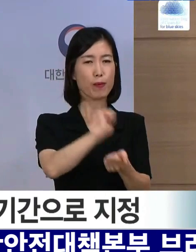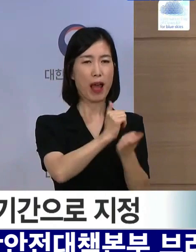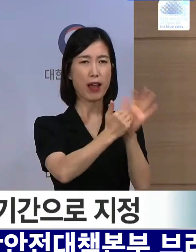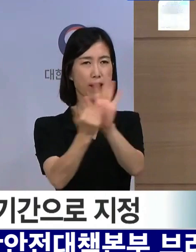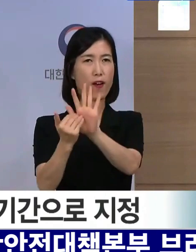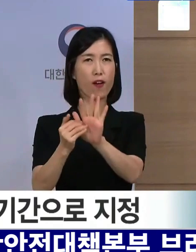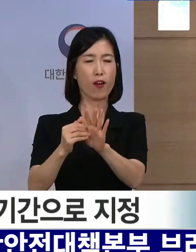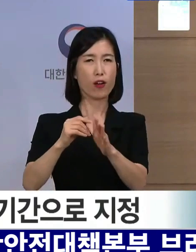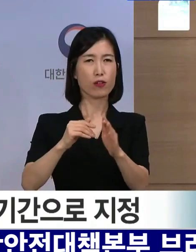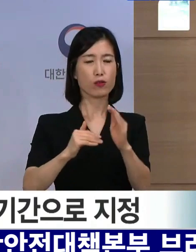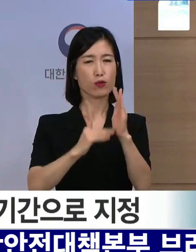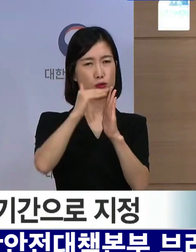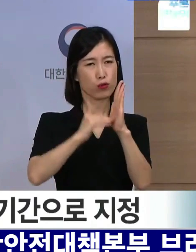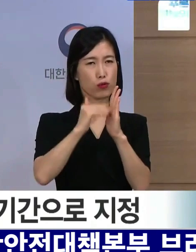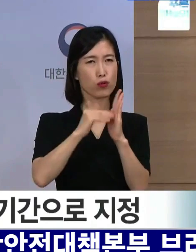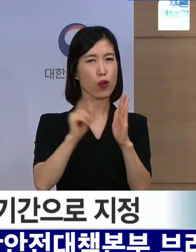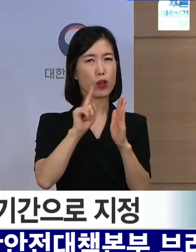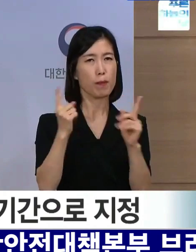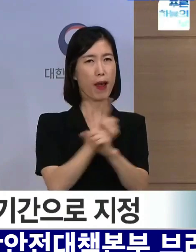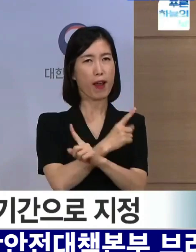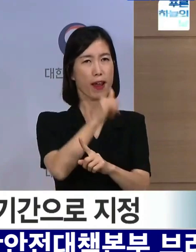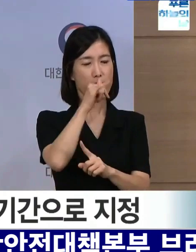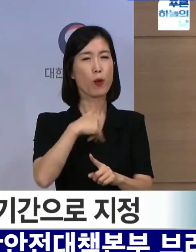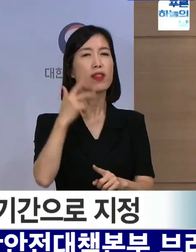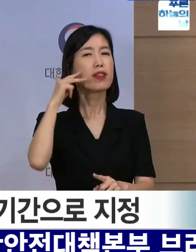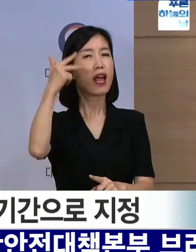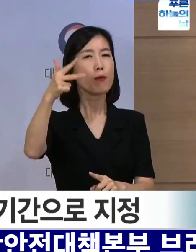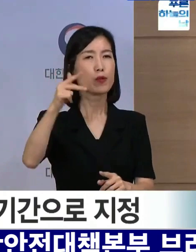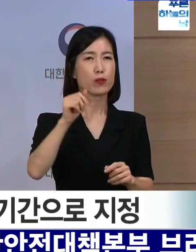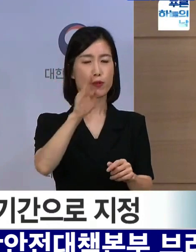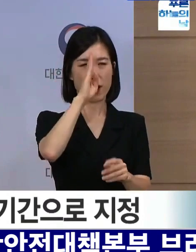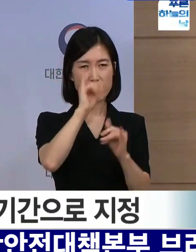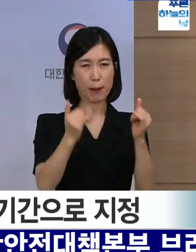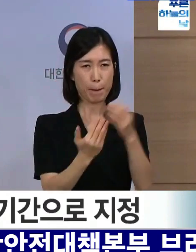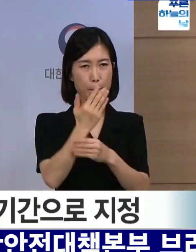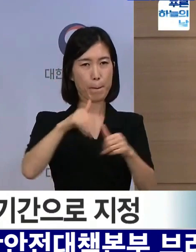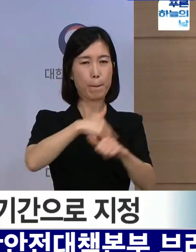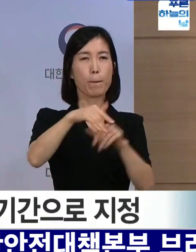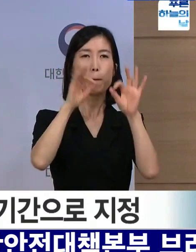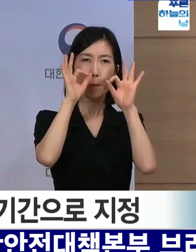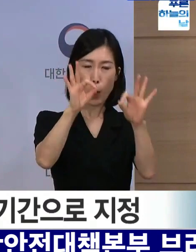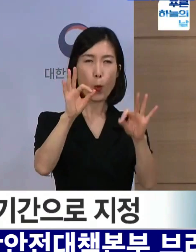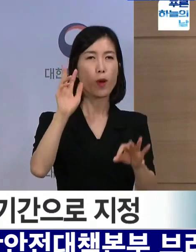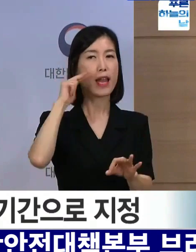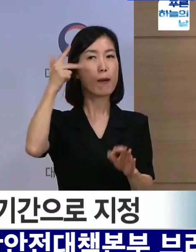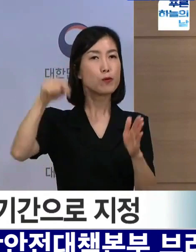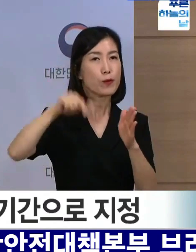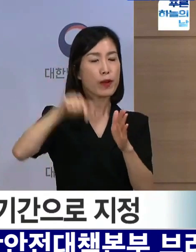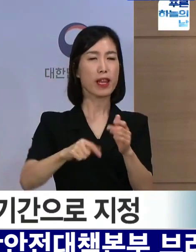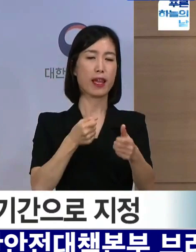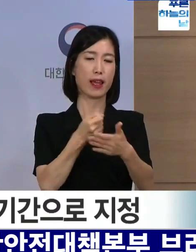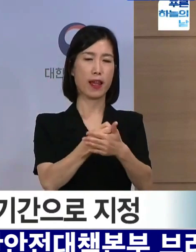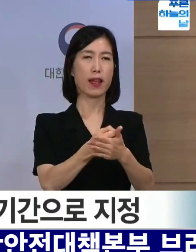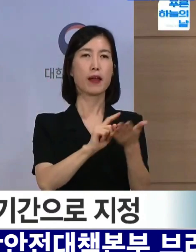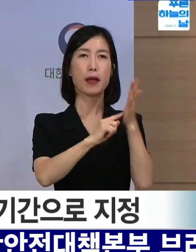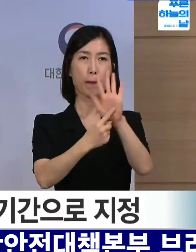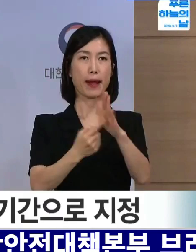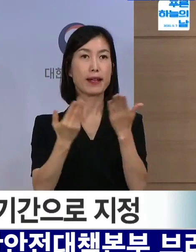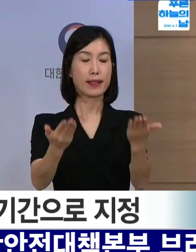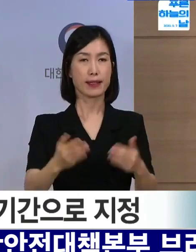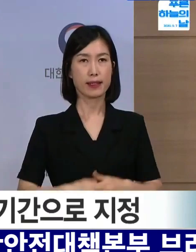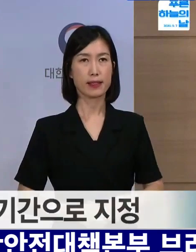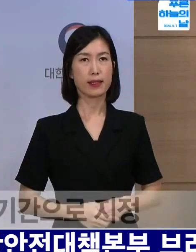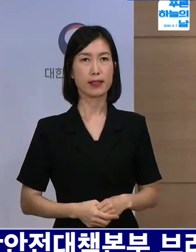할 것인지는 이러한 상황을 좀 상황의 전개를 지켜보며 다음 주 정도까지 결정해서 결정되는 대로 발표를 좀